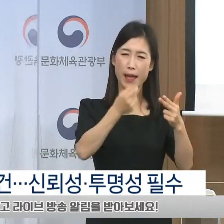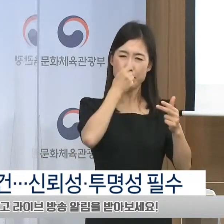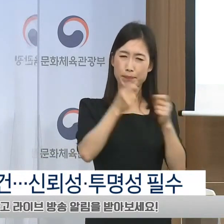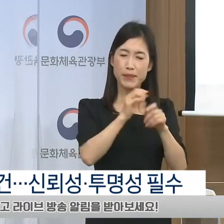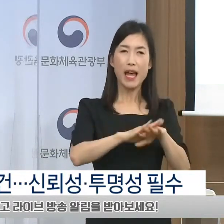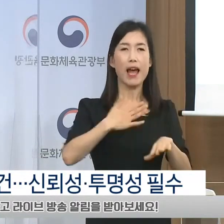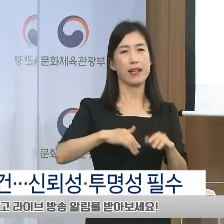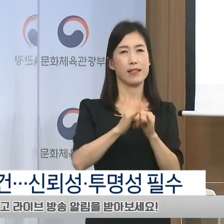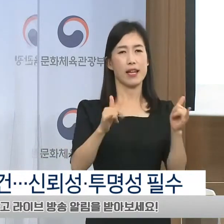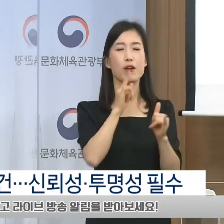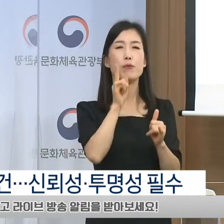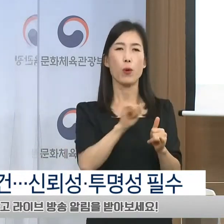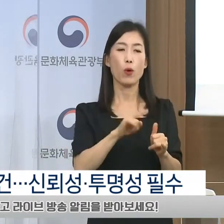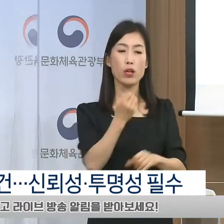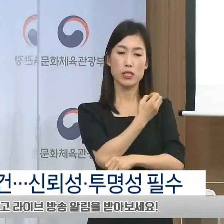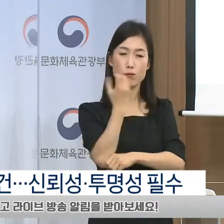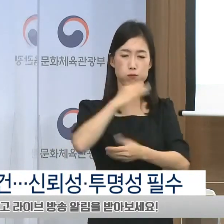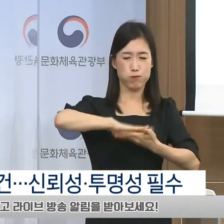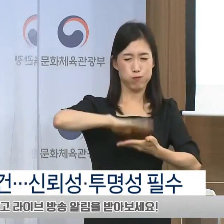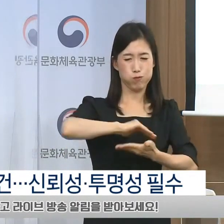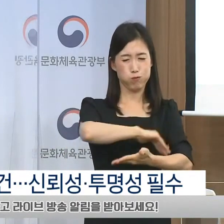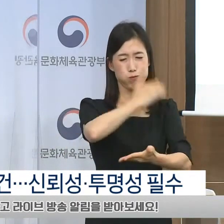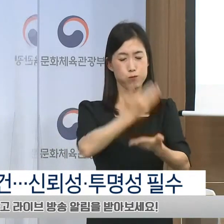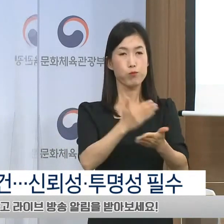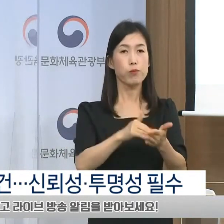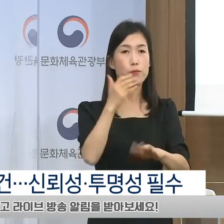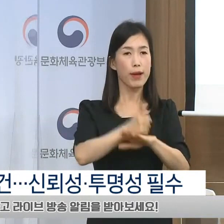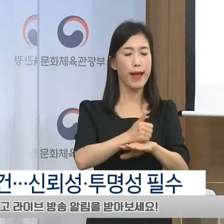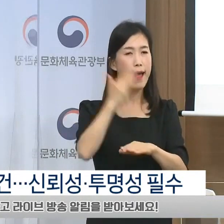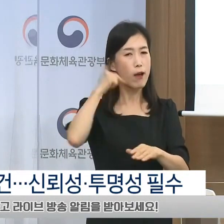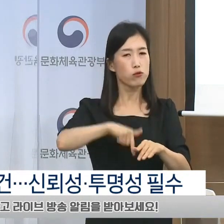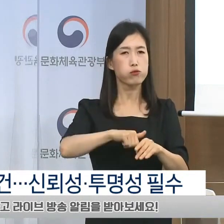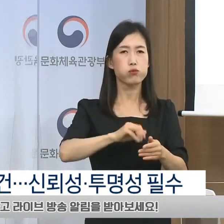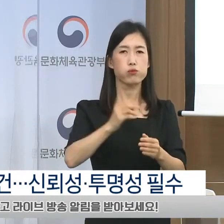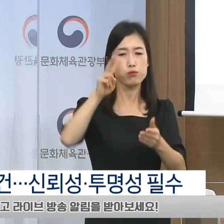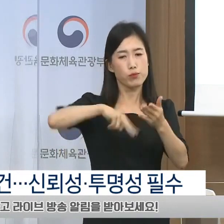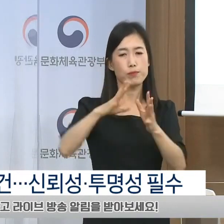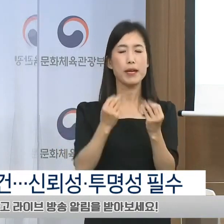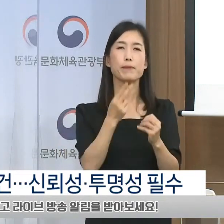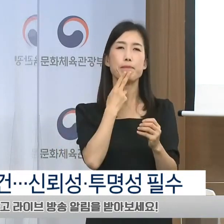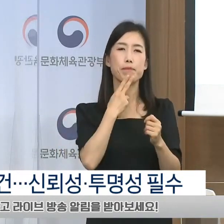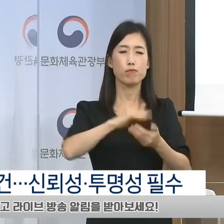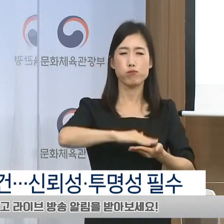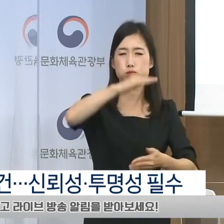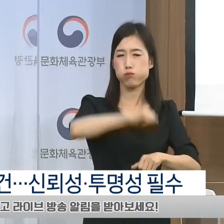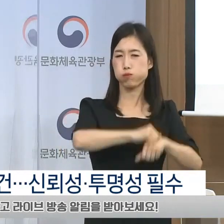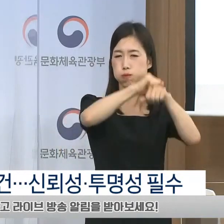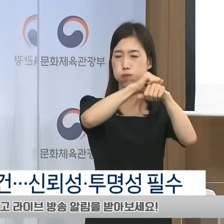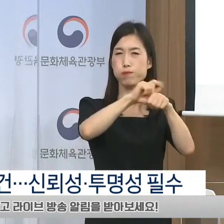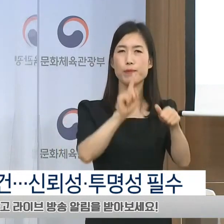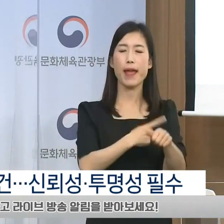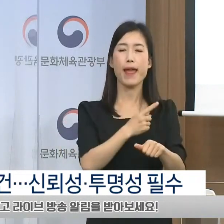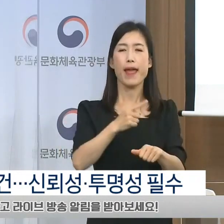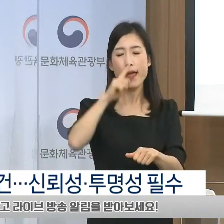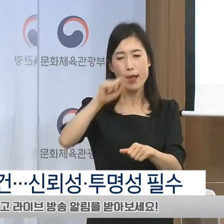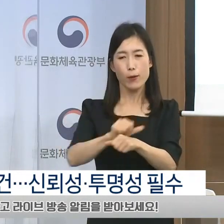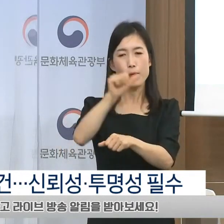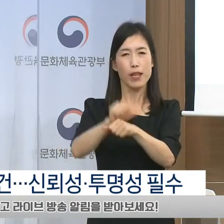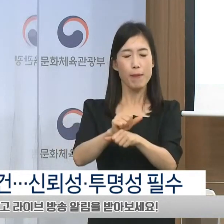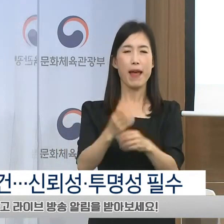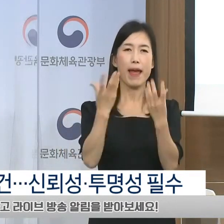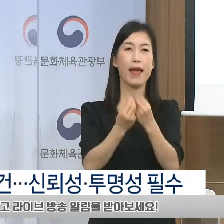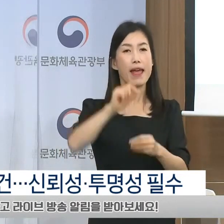동남아 등지로 수출되어 길거리 음식이나 과일 채소를 포장하는 용도로 쓰인다는 소식이 전해져